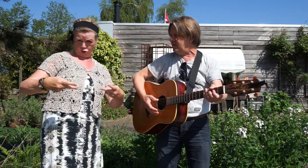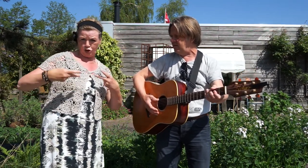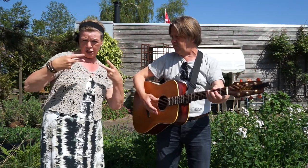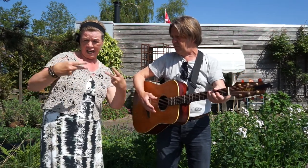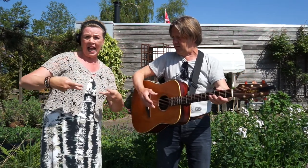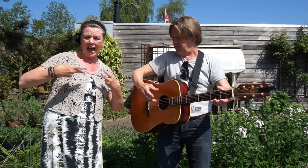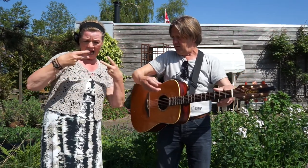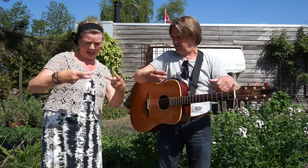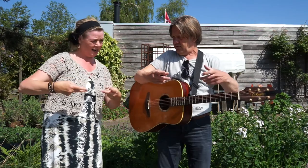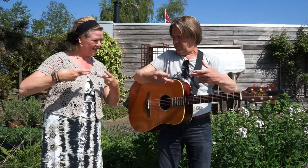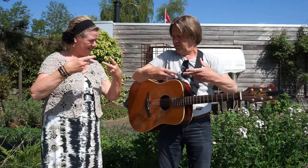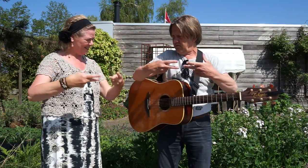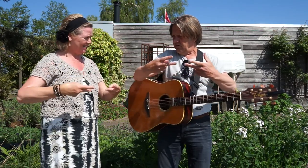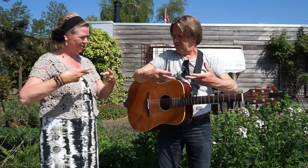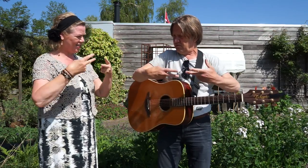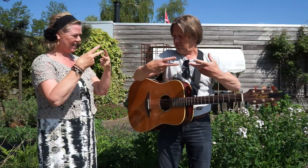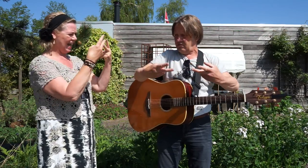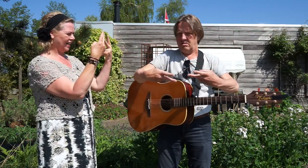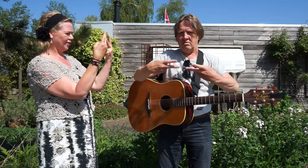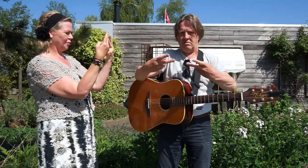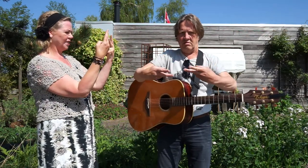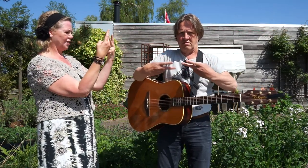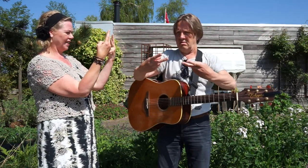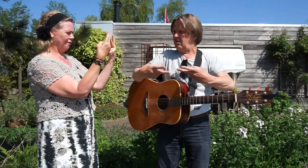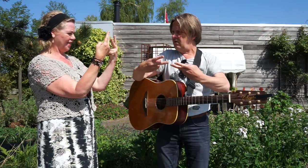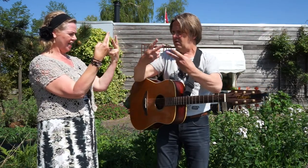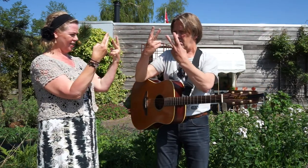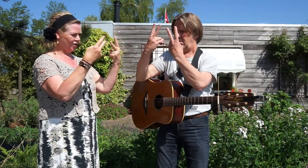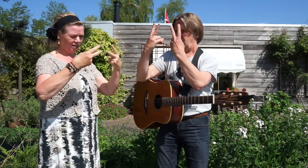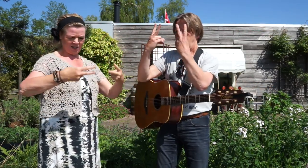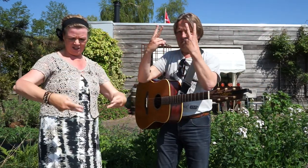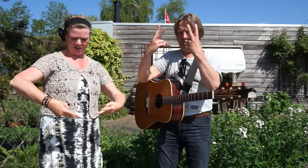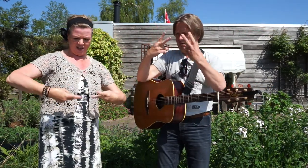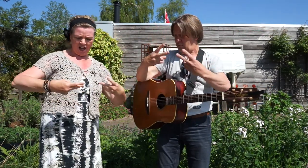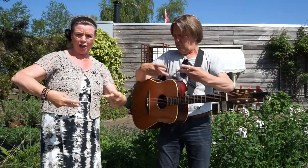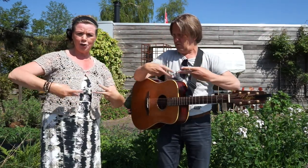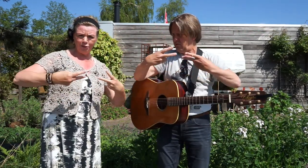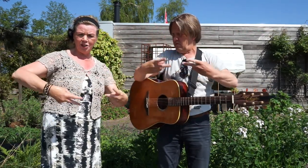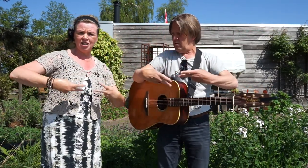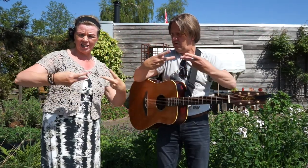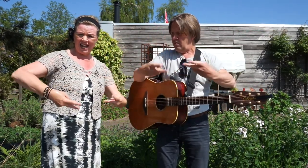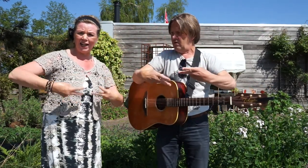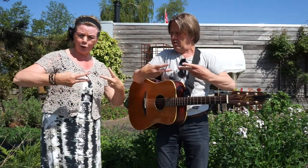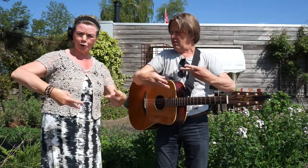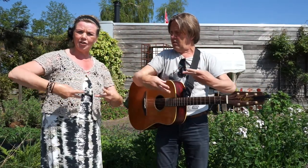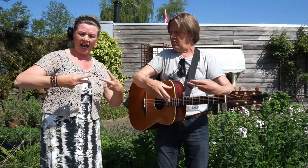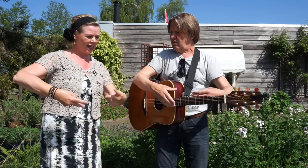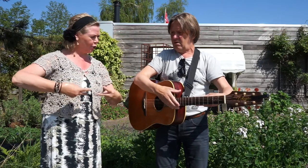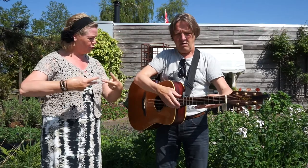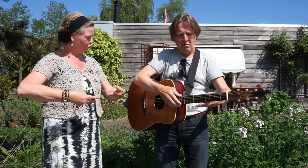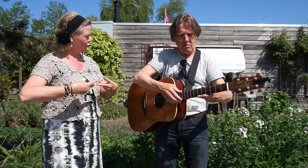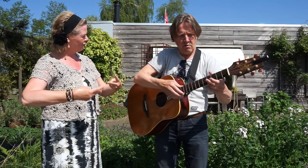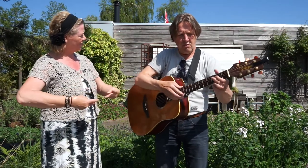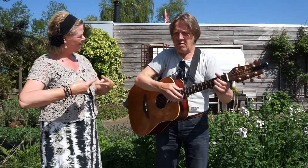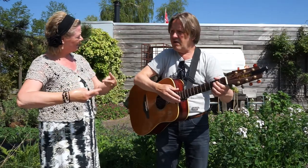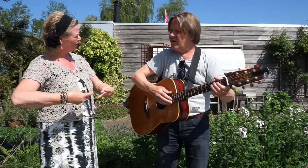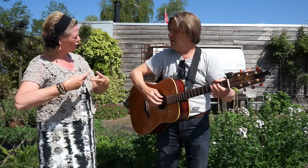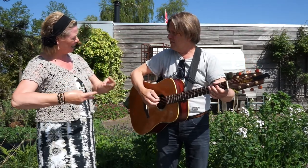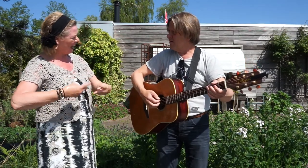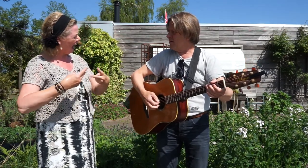Sla. Sla. Dat is met twee vingers. Alsof je de sla door elkaar hustelt. Sla.